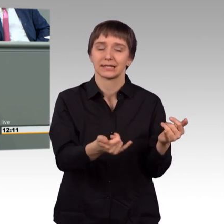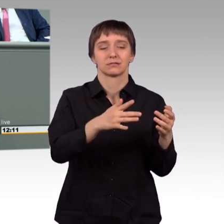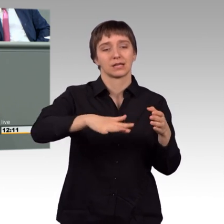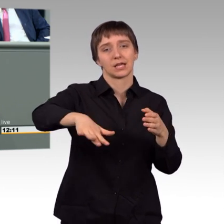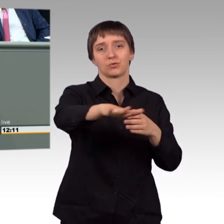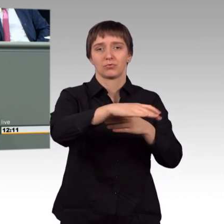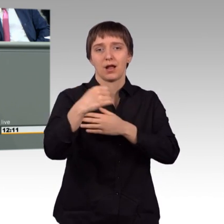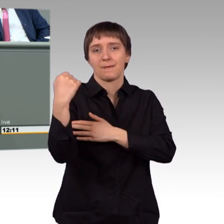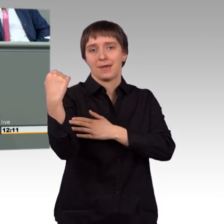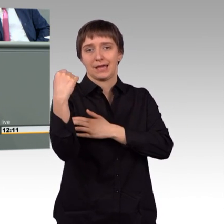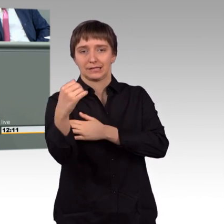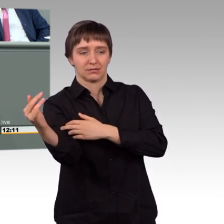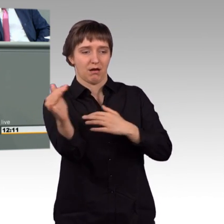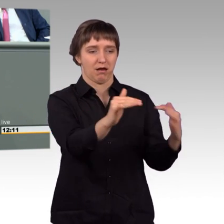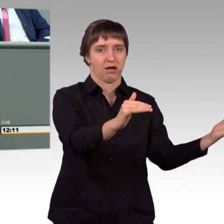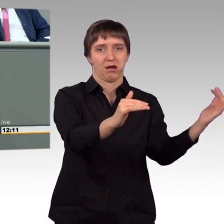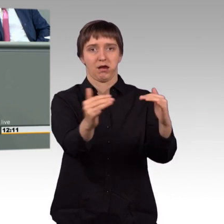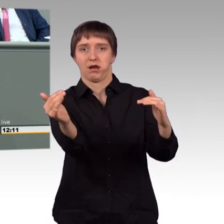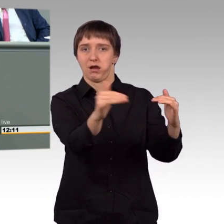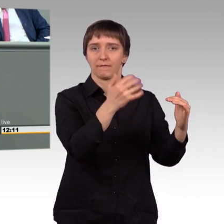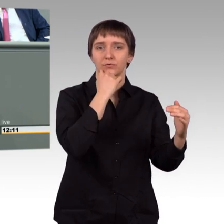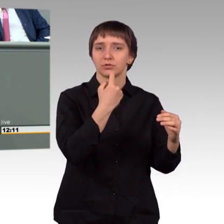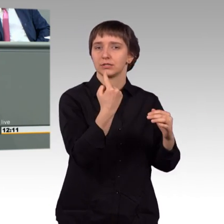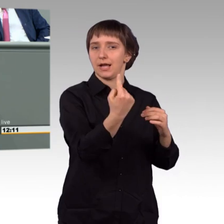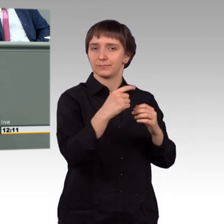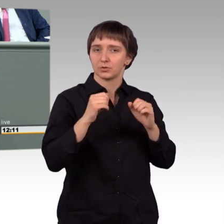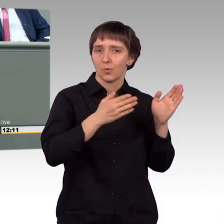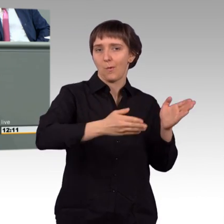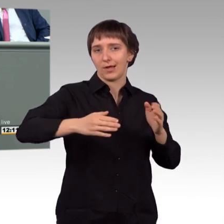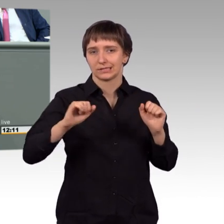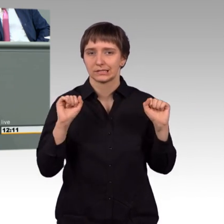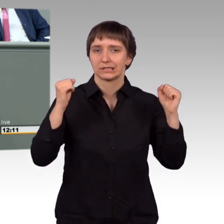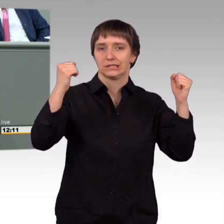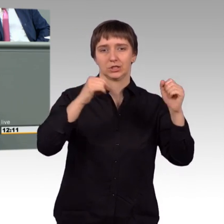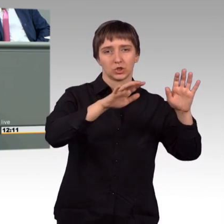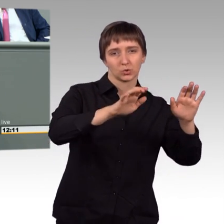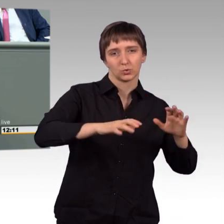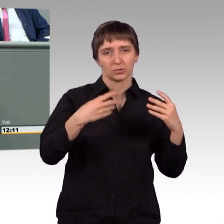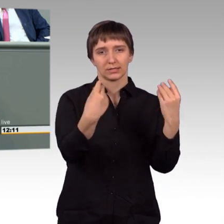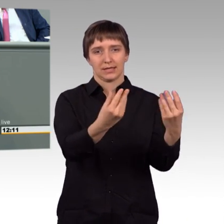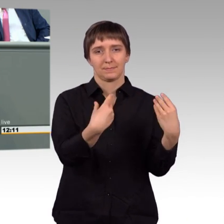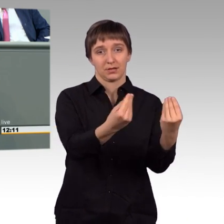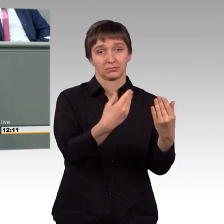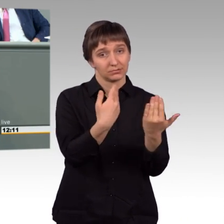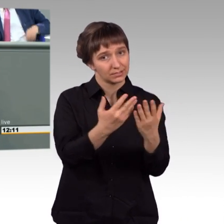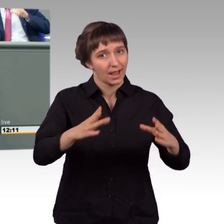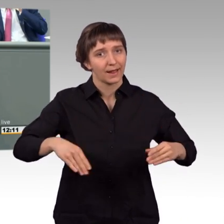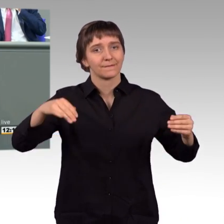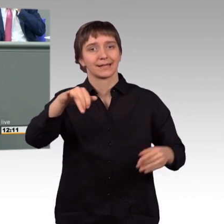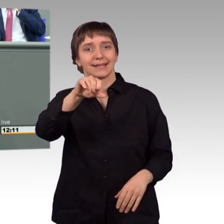und möchten selbst Ordnende Mahant sein, selber Strukturen schaffen. Das ging mit dem IS los. Und wenn man sich die